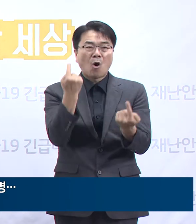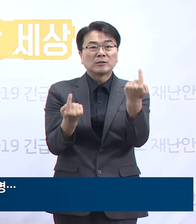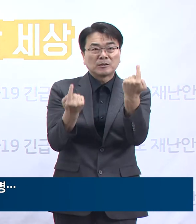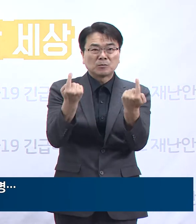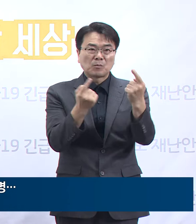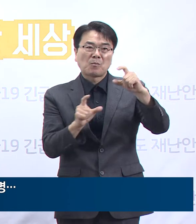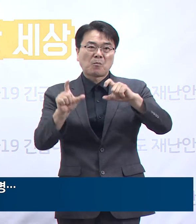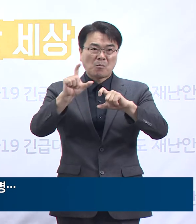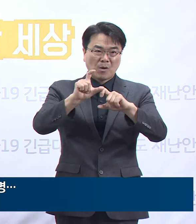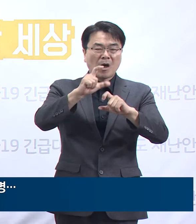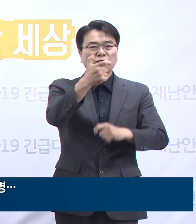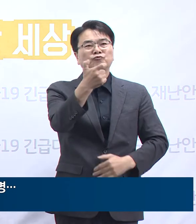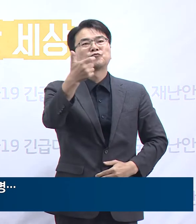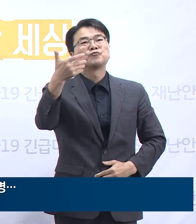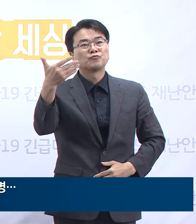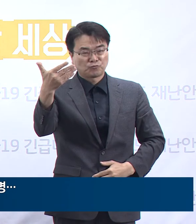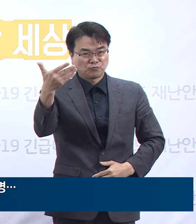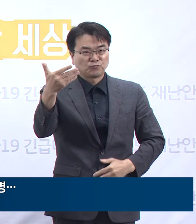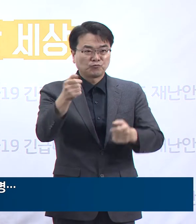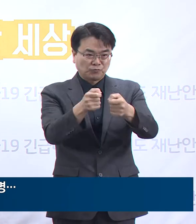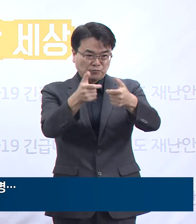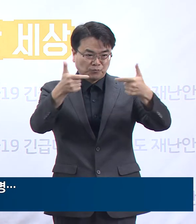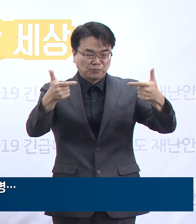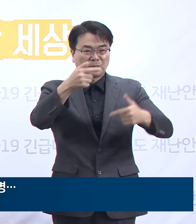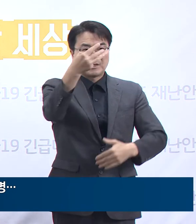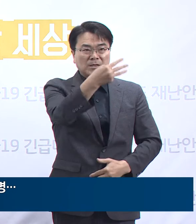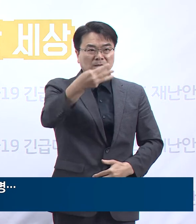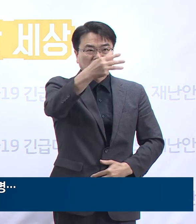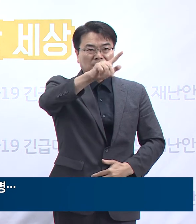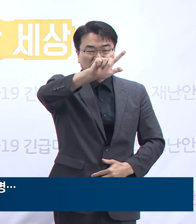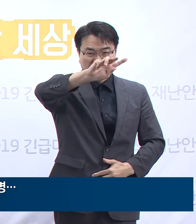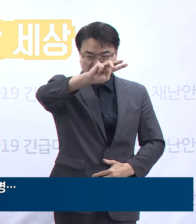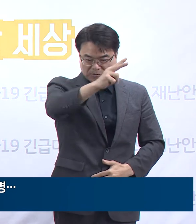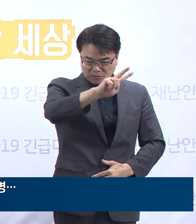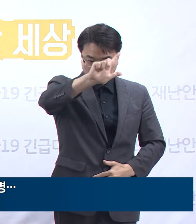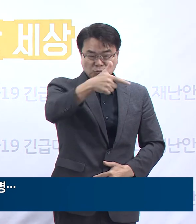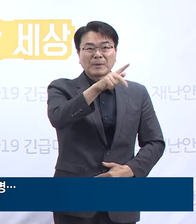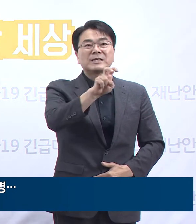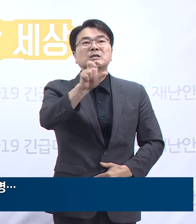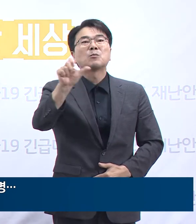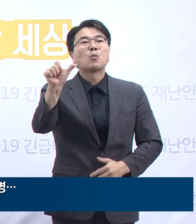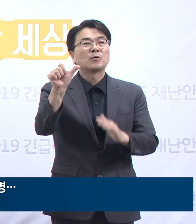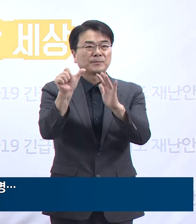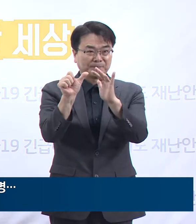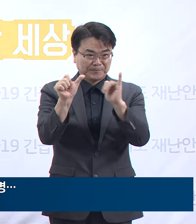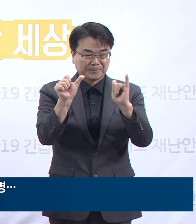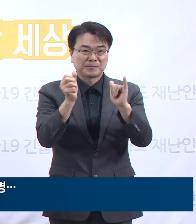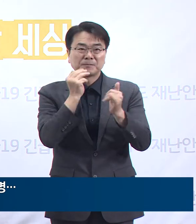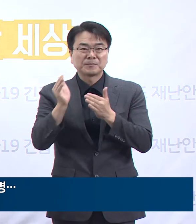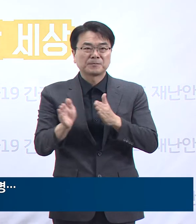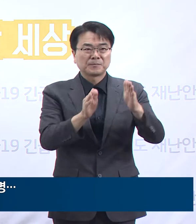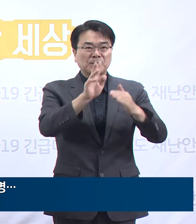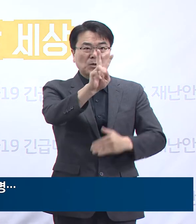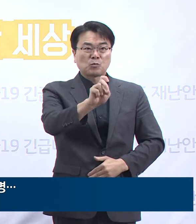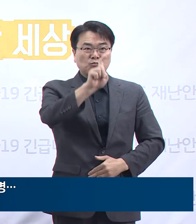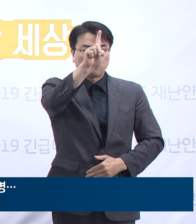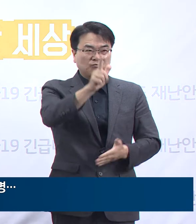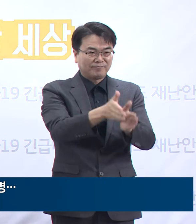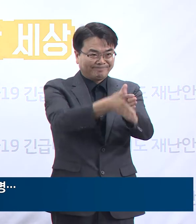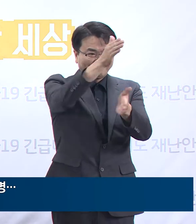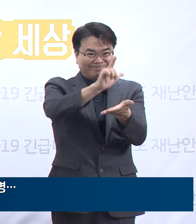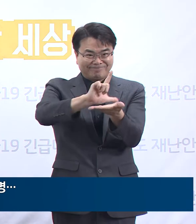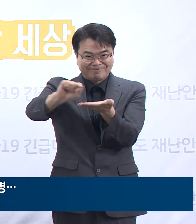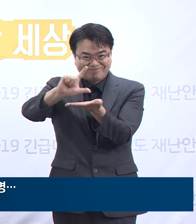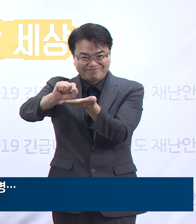대비 69명이 증가한 총 3,265명입니다. 도내 21개 시군에서 확진자가